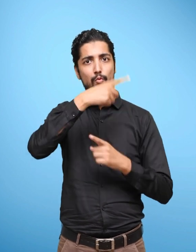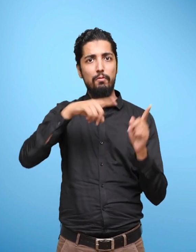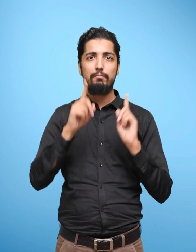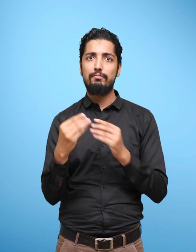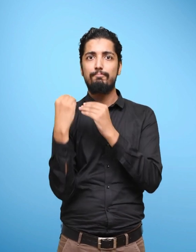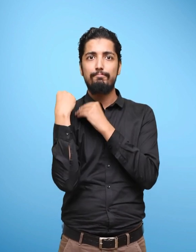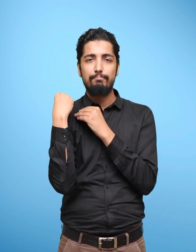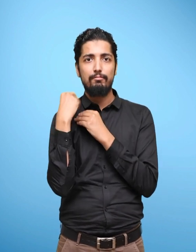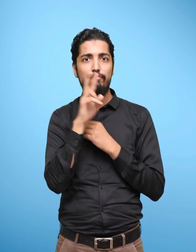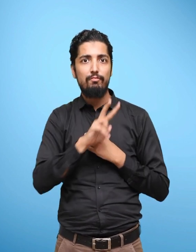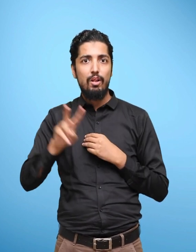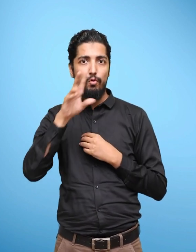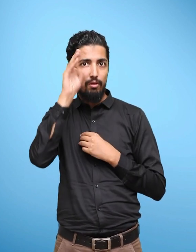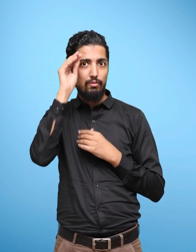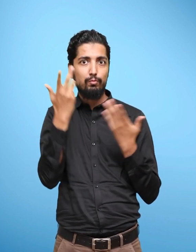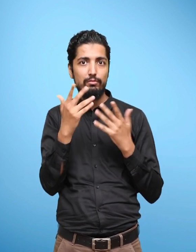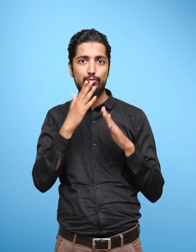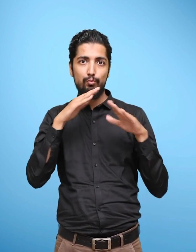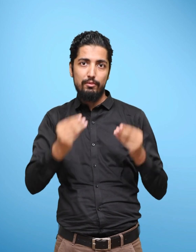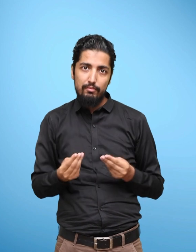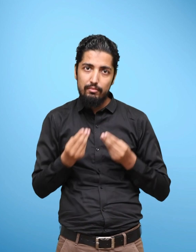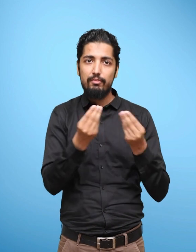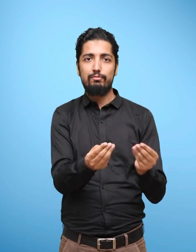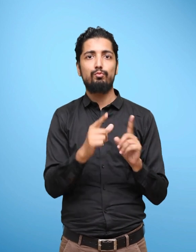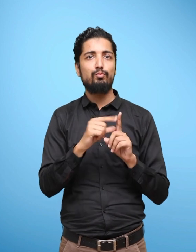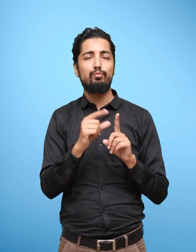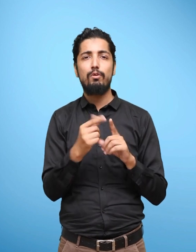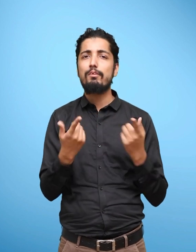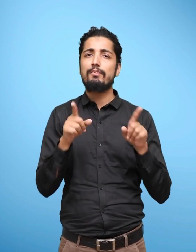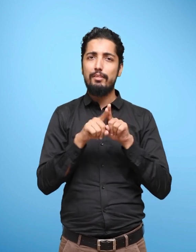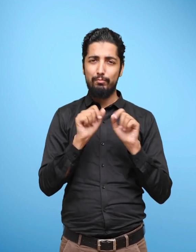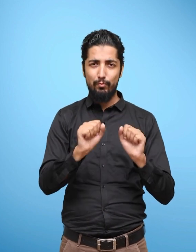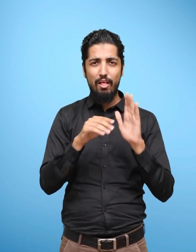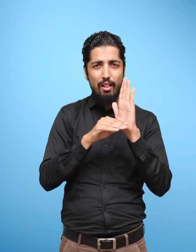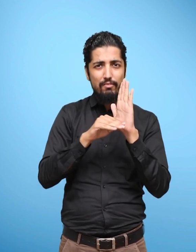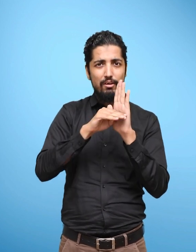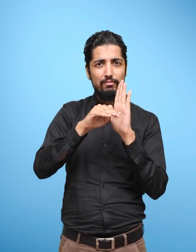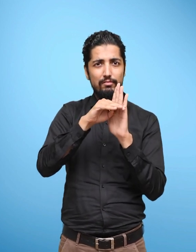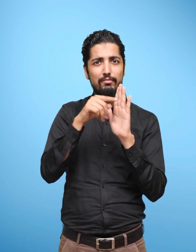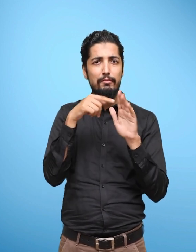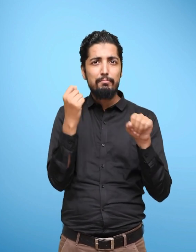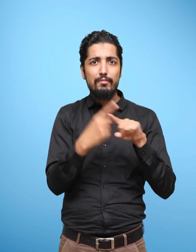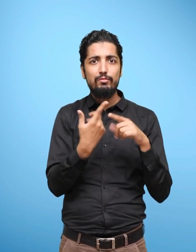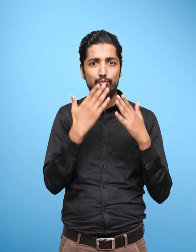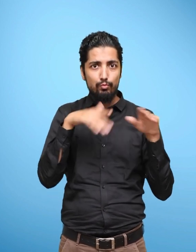try To map It With the Competencies And Curricular Goals Identified For this Stage